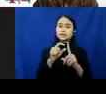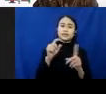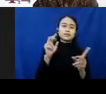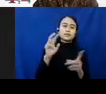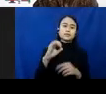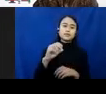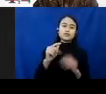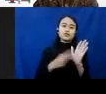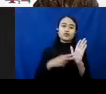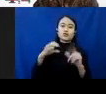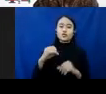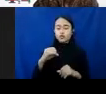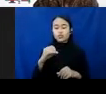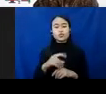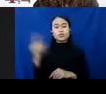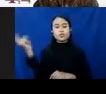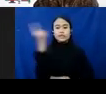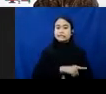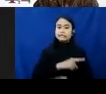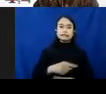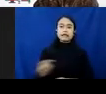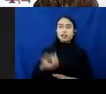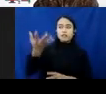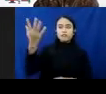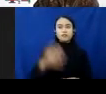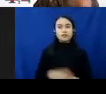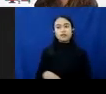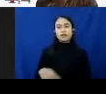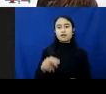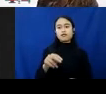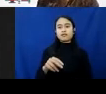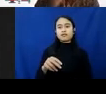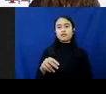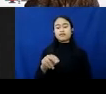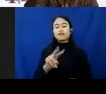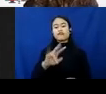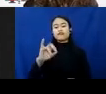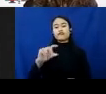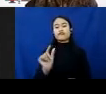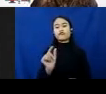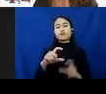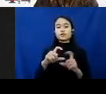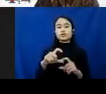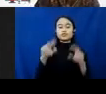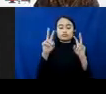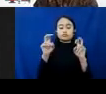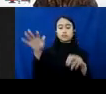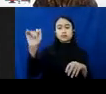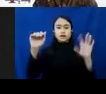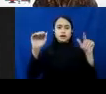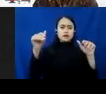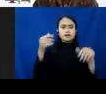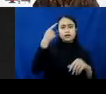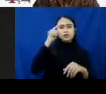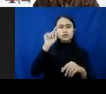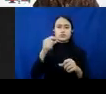berbahaya, berita hoax, berita yang dilebih-lebihkan, virus, dan konten-konten ajakan untuk melakukan grooming,